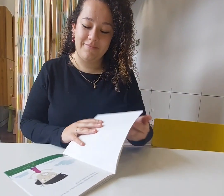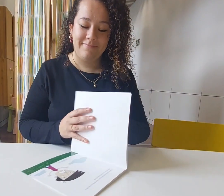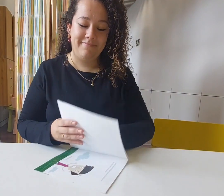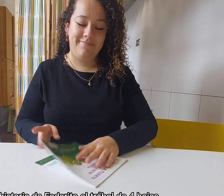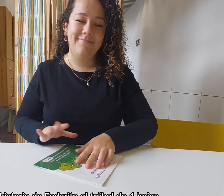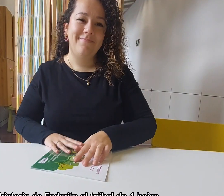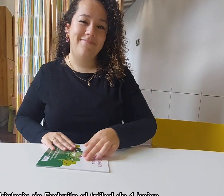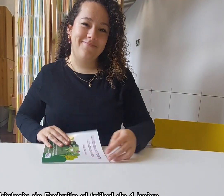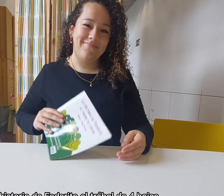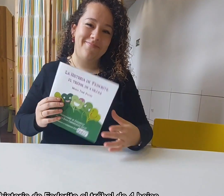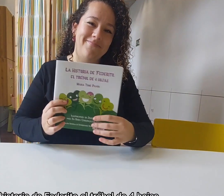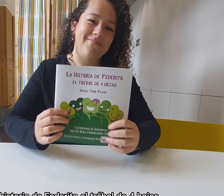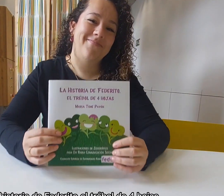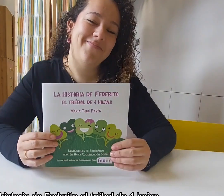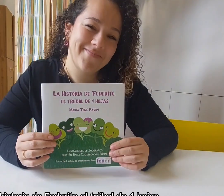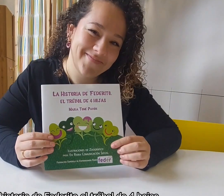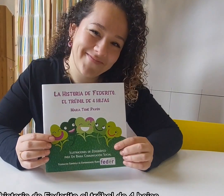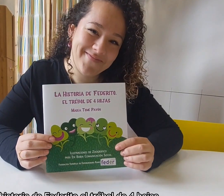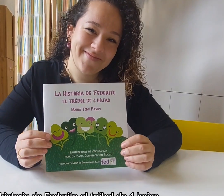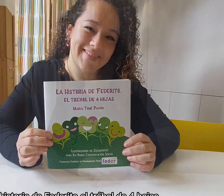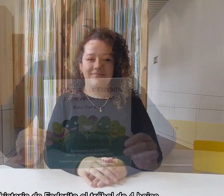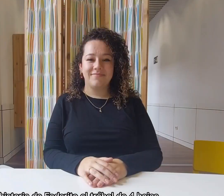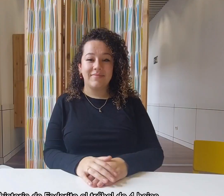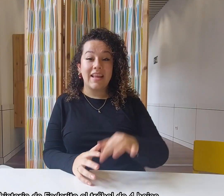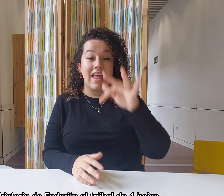La historia de Federito, el trébol de cuatro hojas.